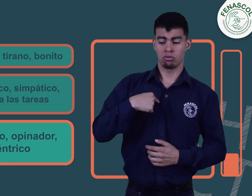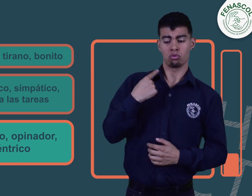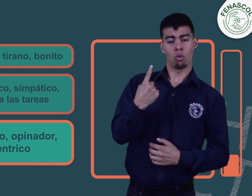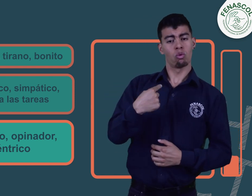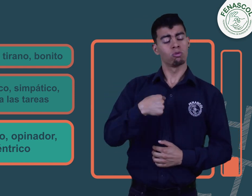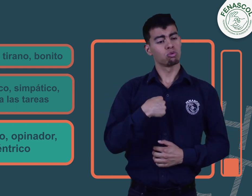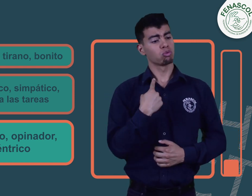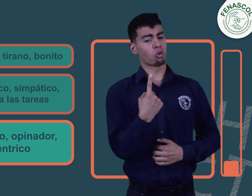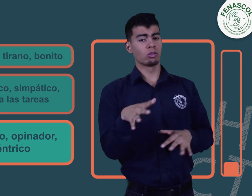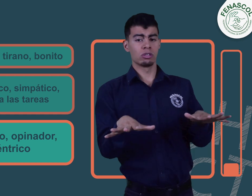Egocéntrico.